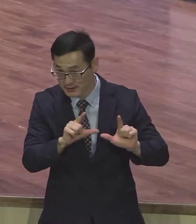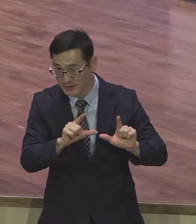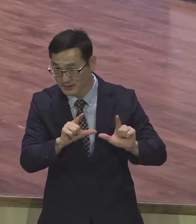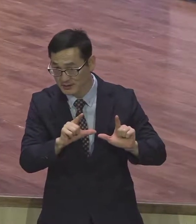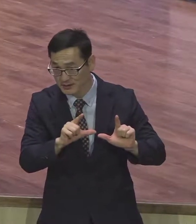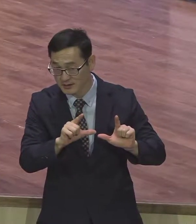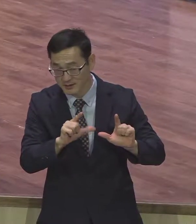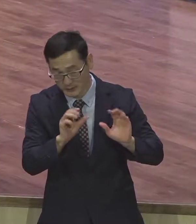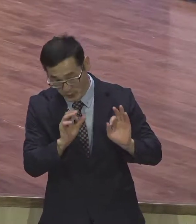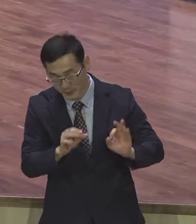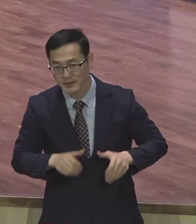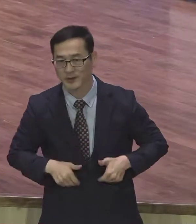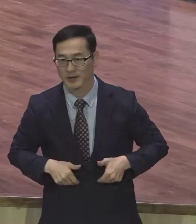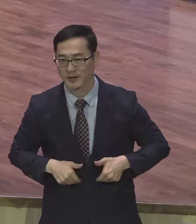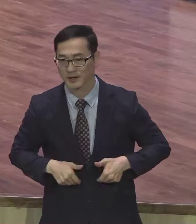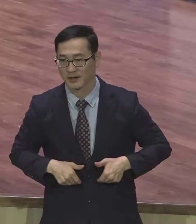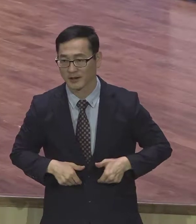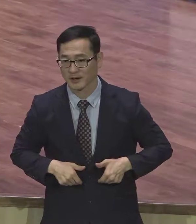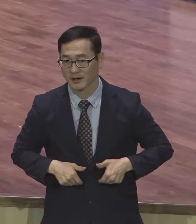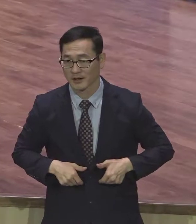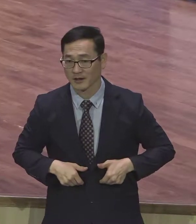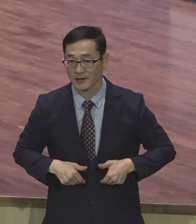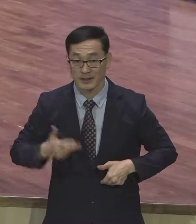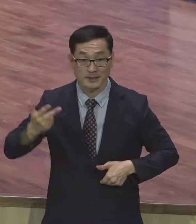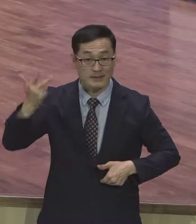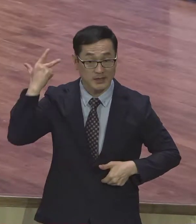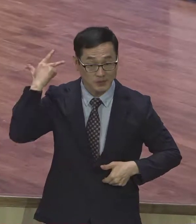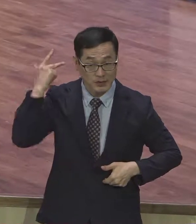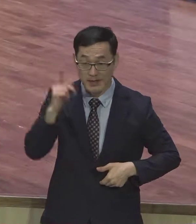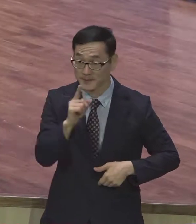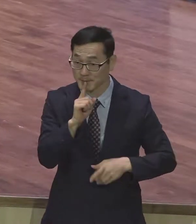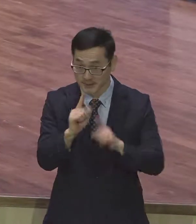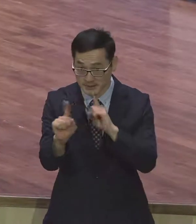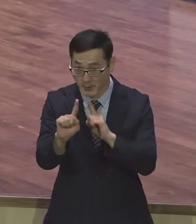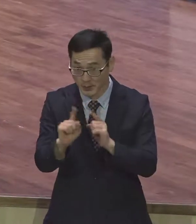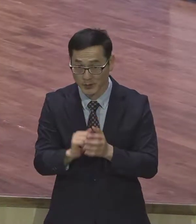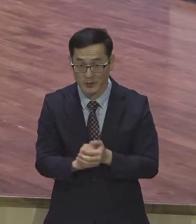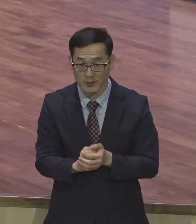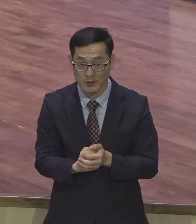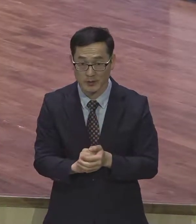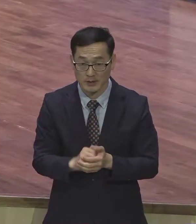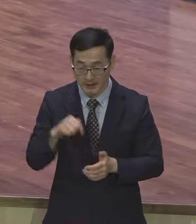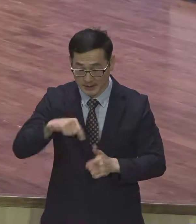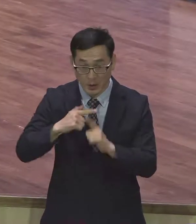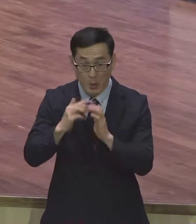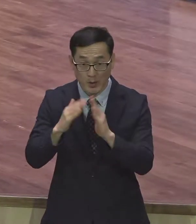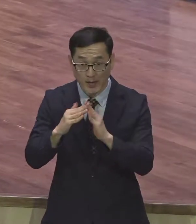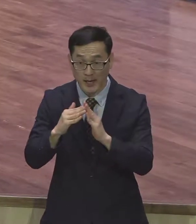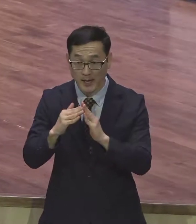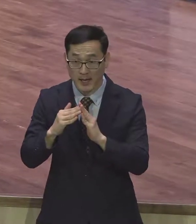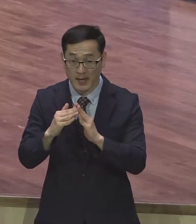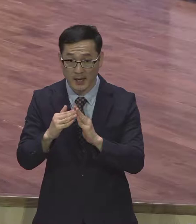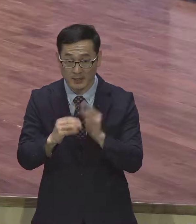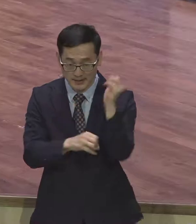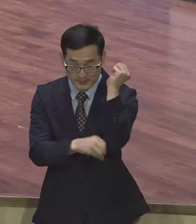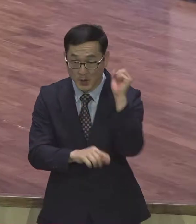말씀을 지난주에 말씀드렸습니다. 우리가 영적 본질이 뭡니까? 사나 죽으나 주의 것이로다.